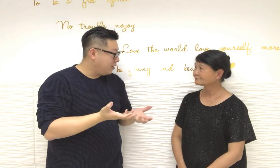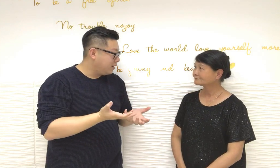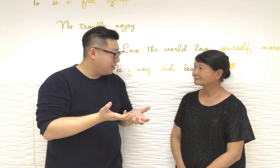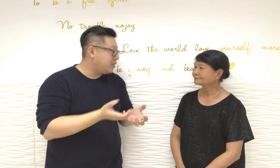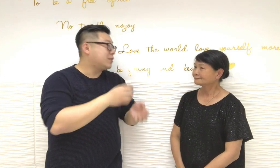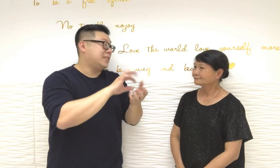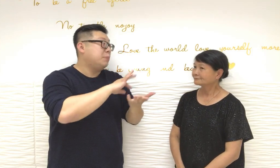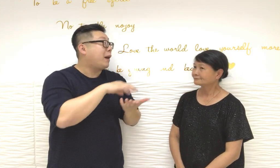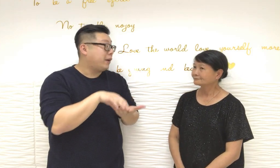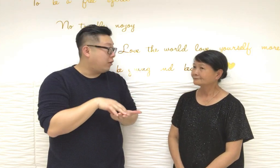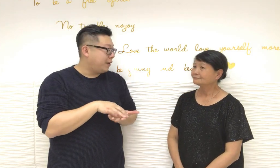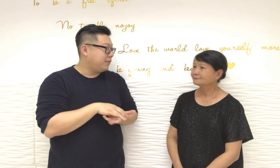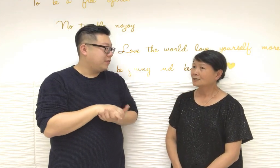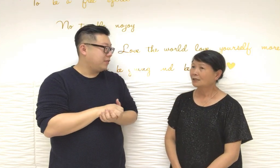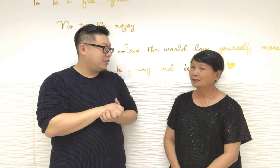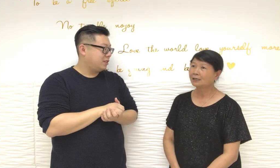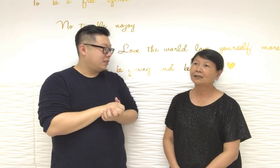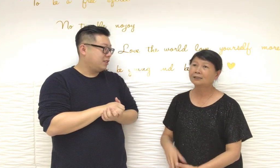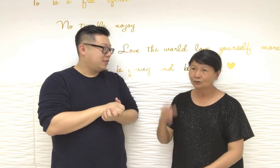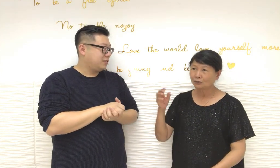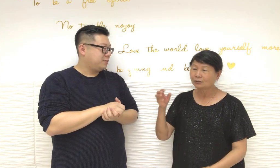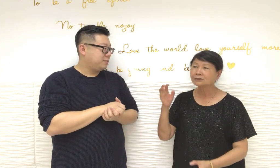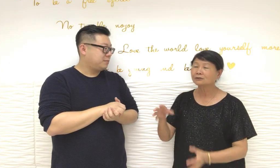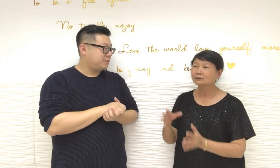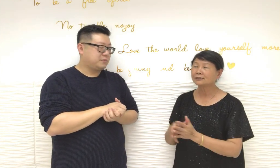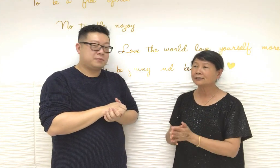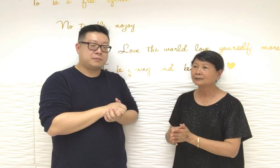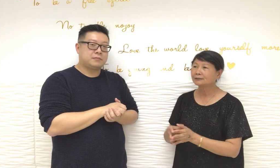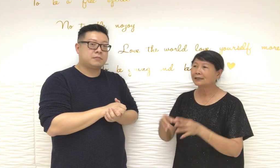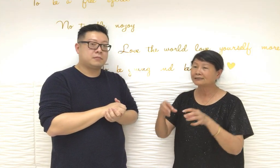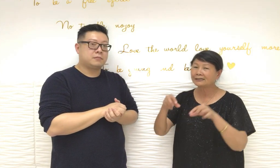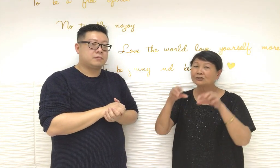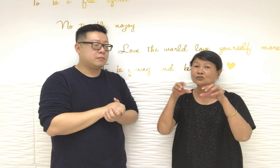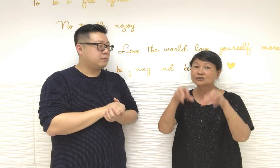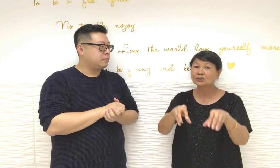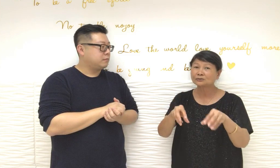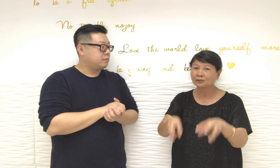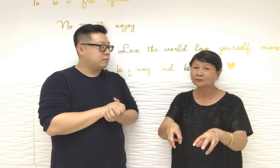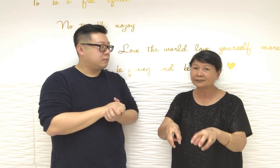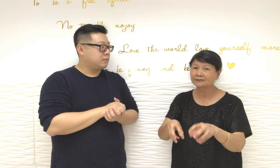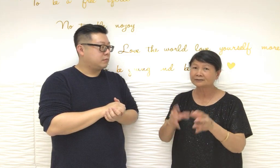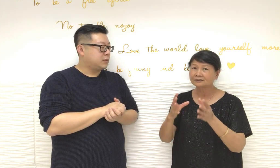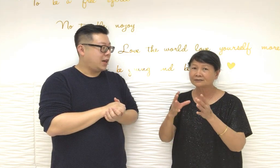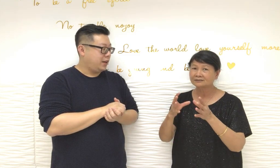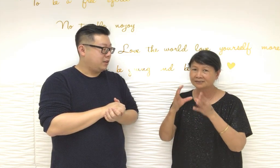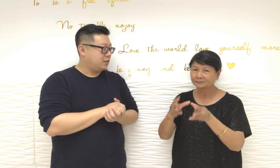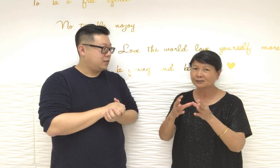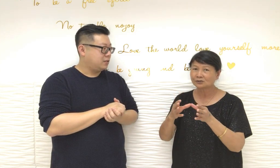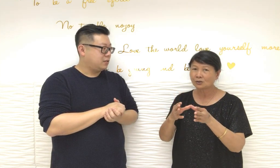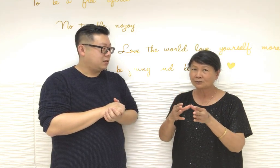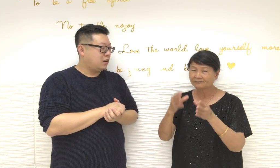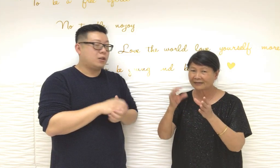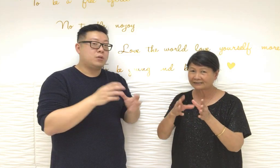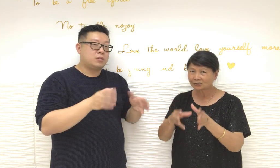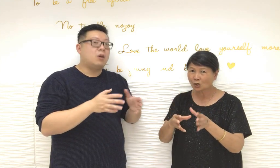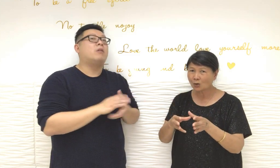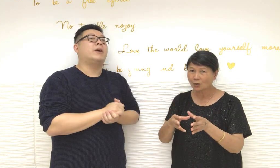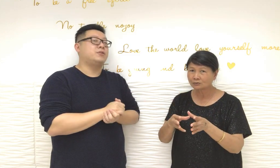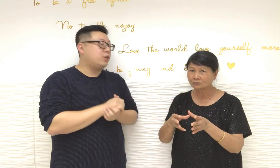即是紙幣嗯我就覺得呢是你的箱裏面是放得多噢箱